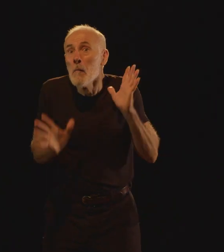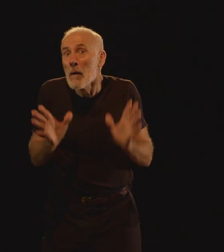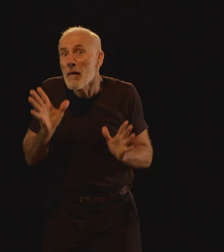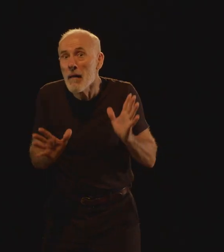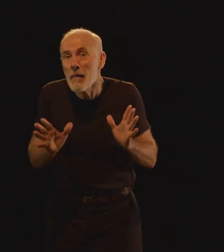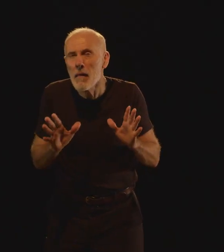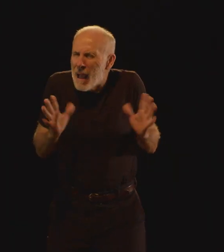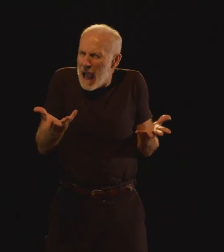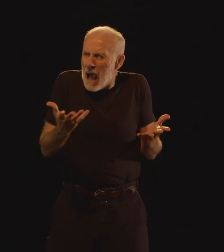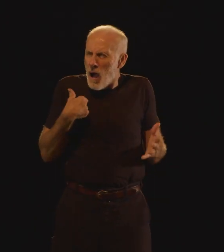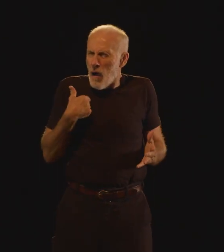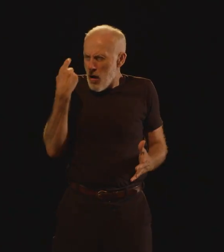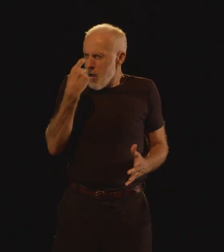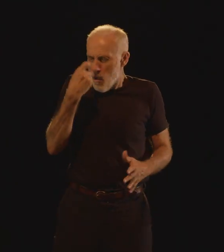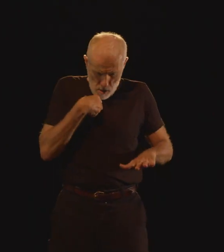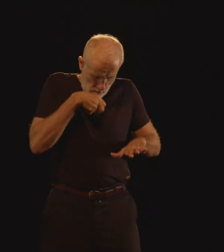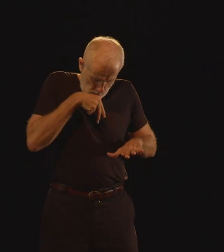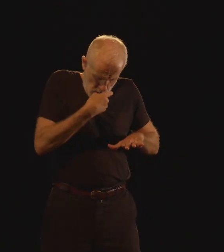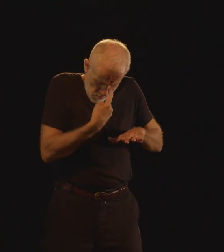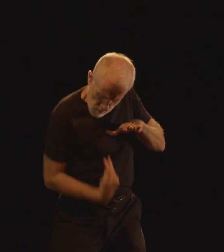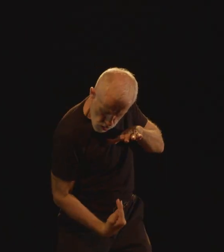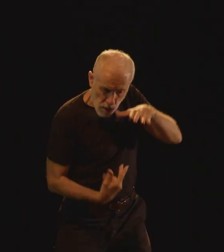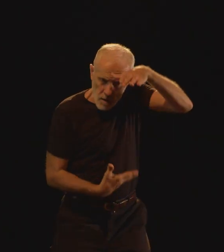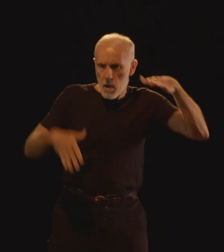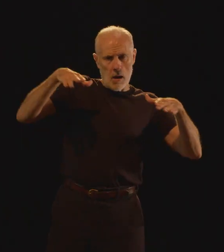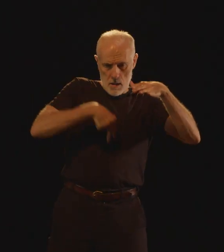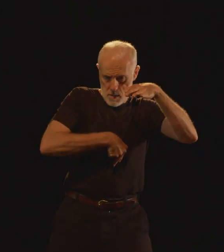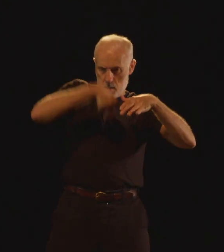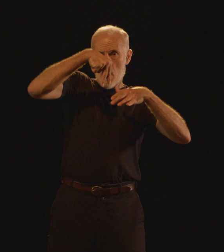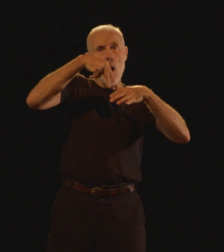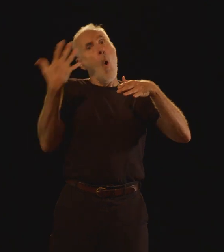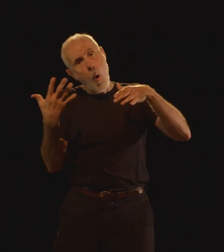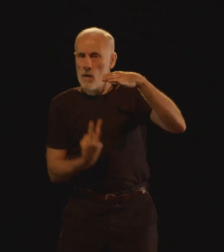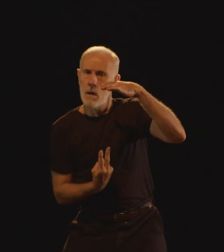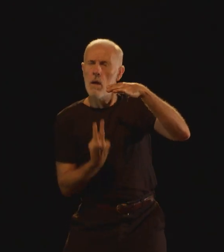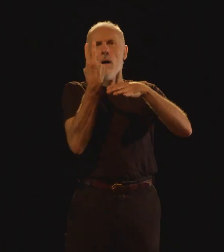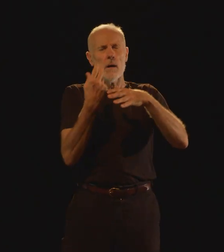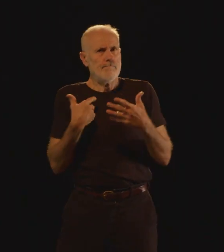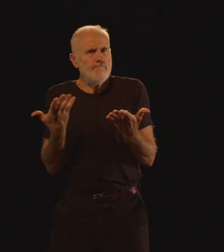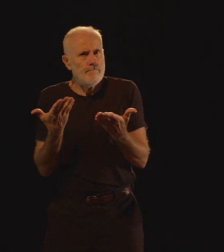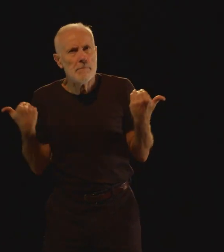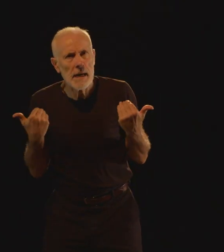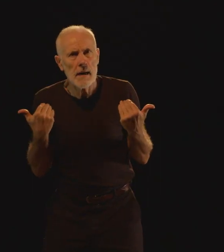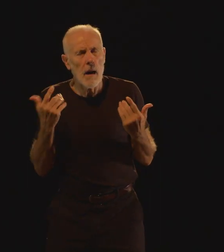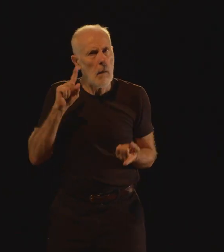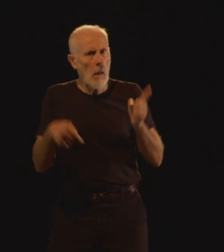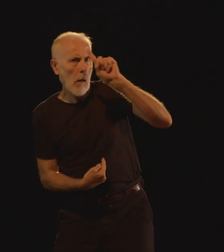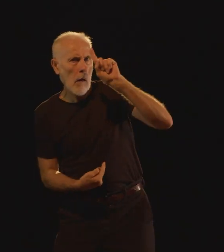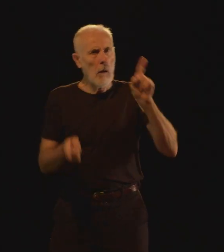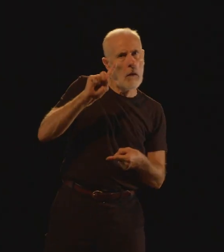la tête en bas ? Où est-ce que c'est l'inverse ? Où est-ce que c'est l'inverse